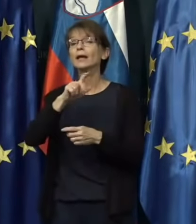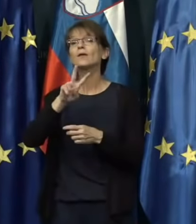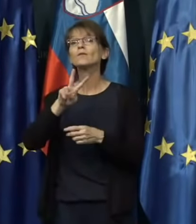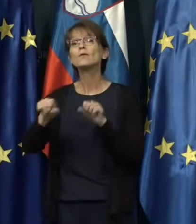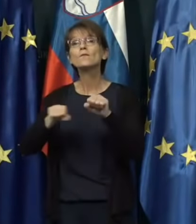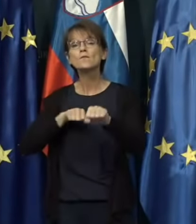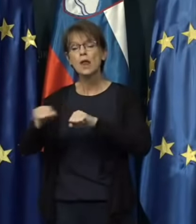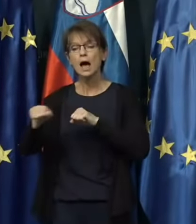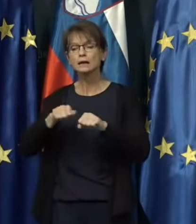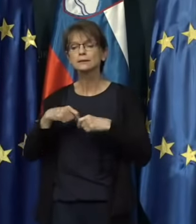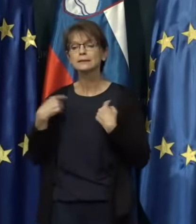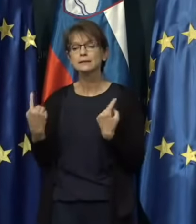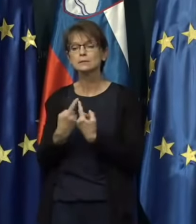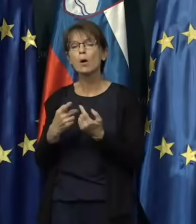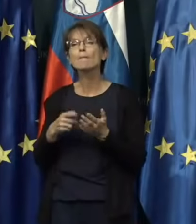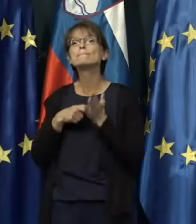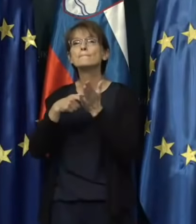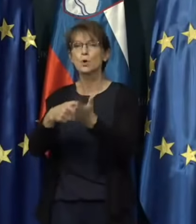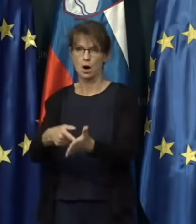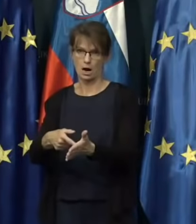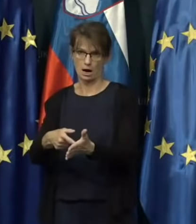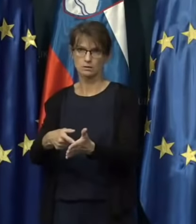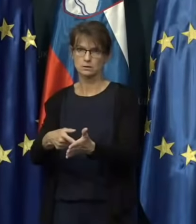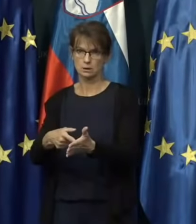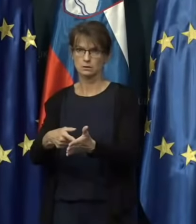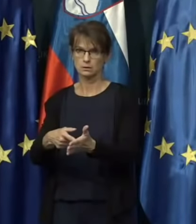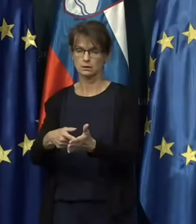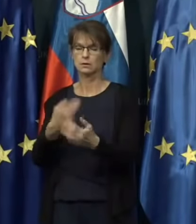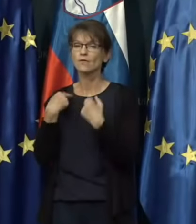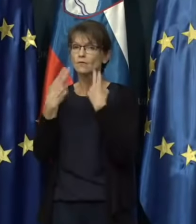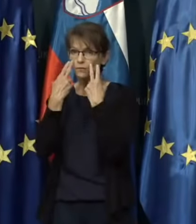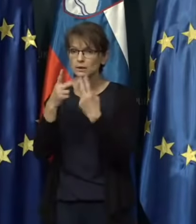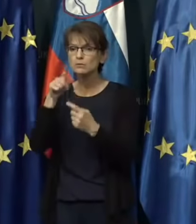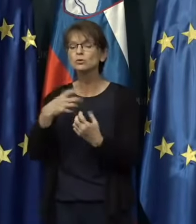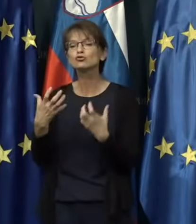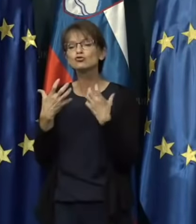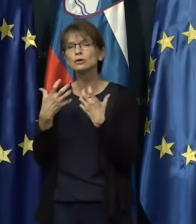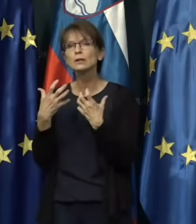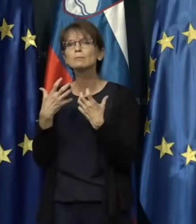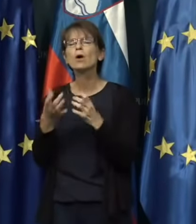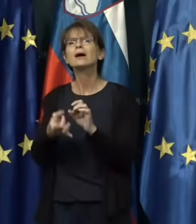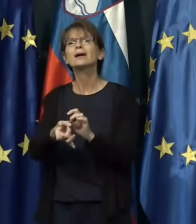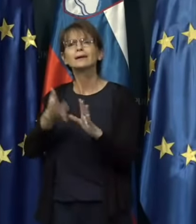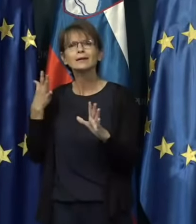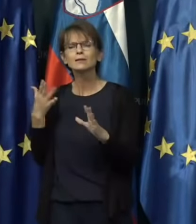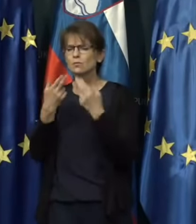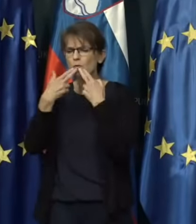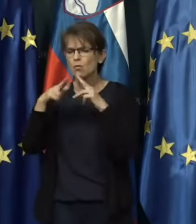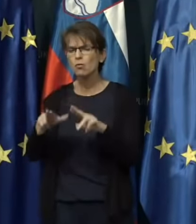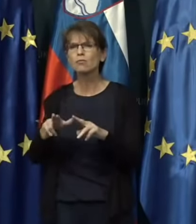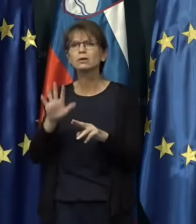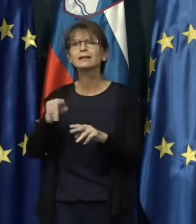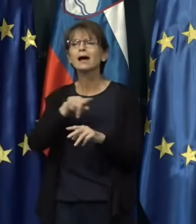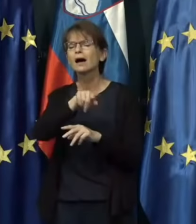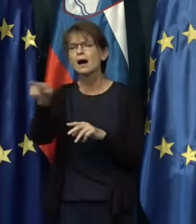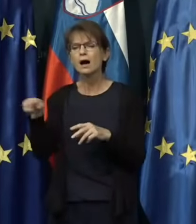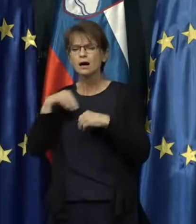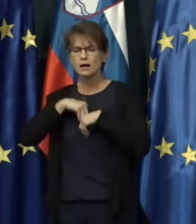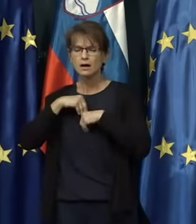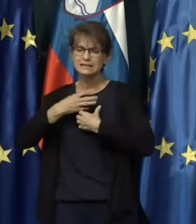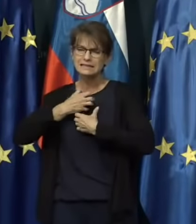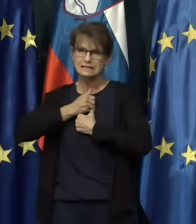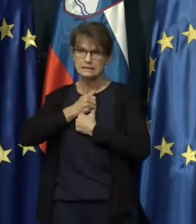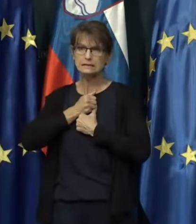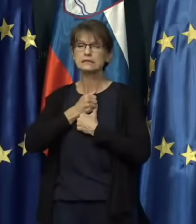pokazali, da vidimo in da želimo hitro odgovoriti na te stiske, s